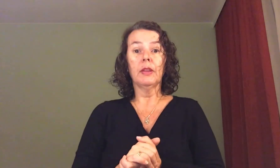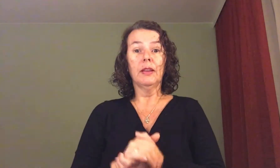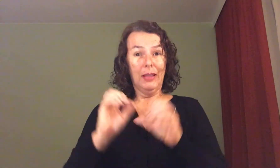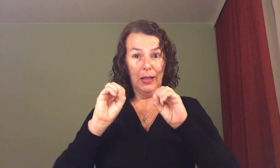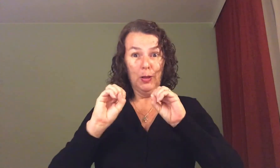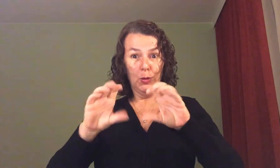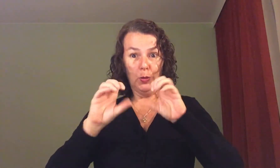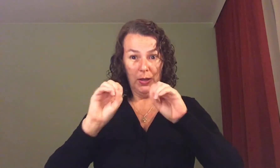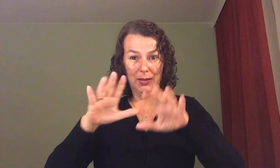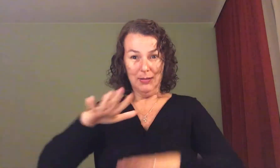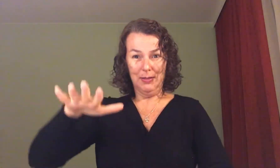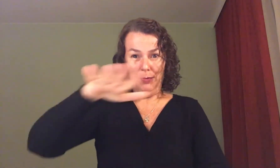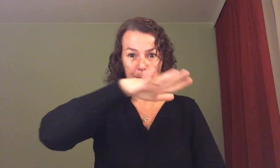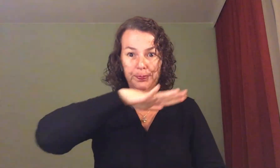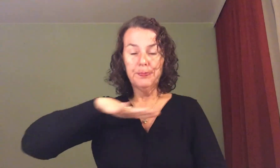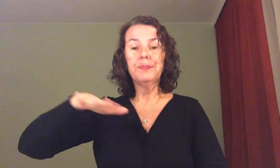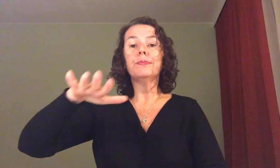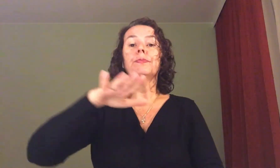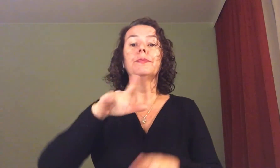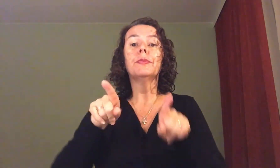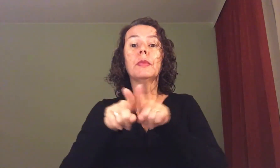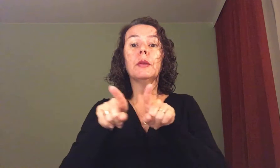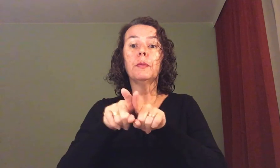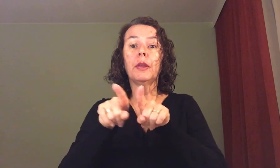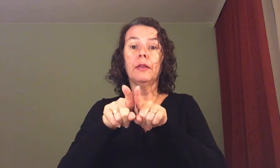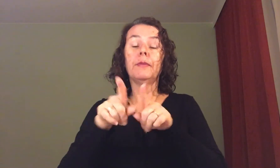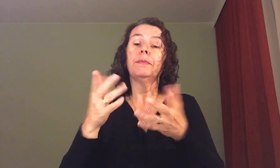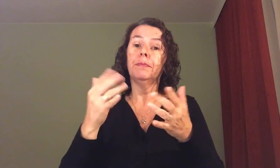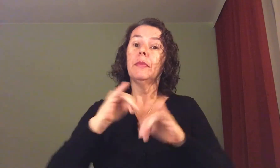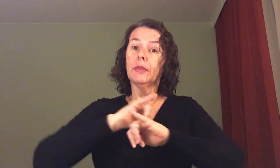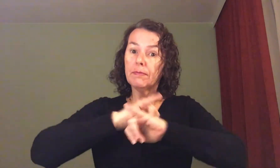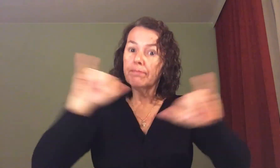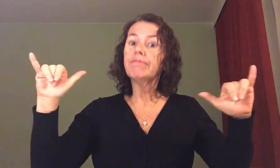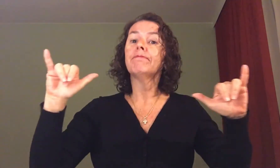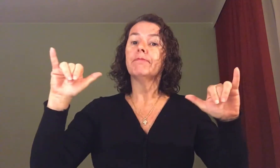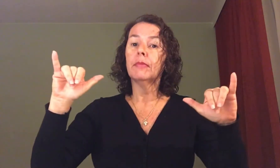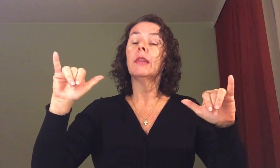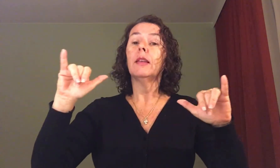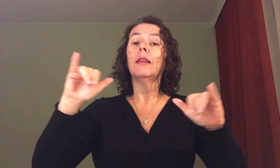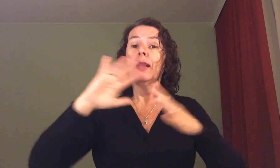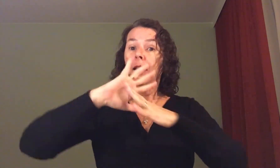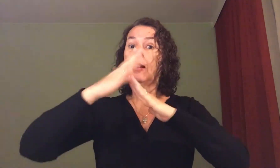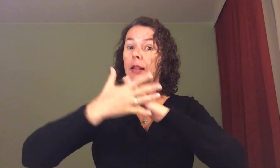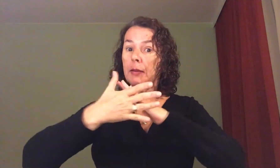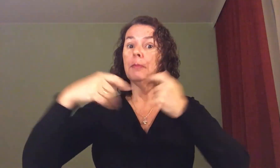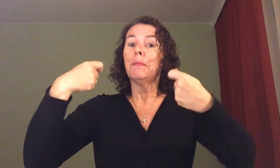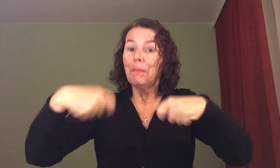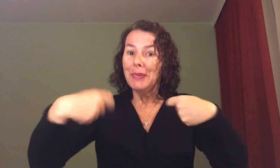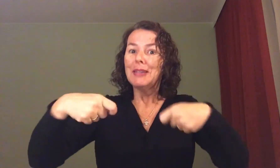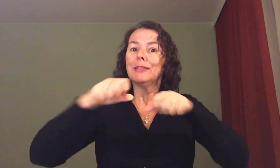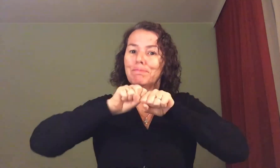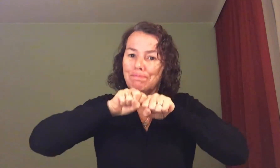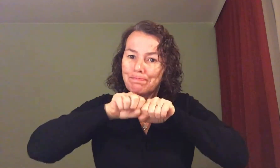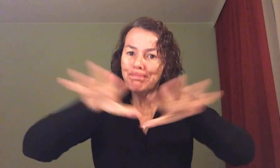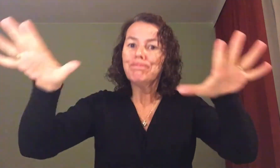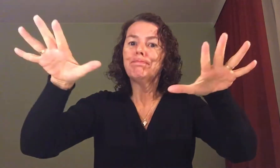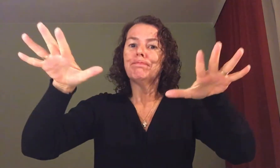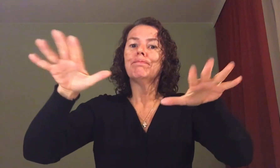Em termos educacionais, convém-se alentar que a Libras precisa ser implementada de forma mais